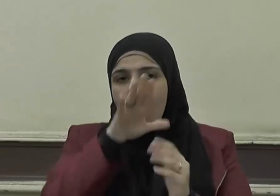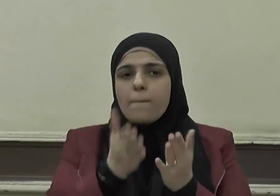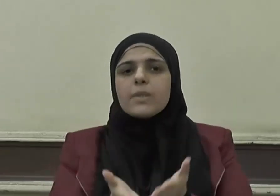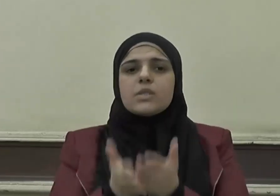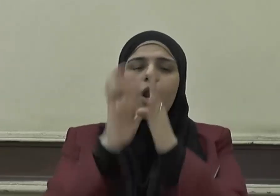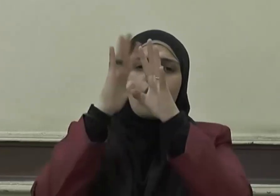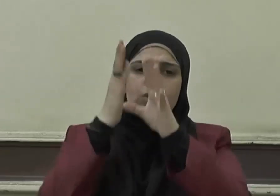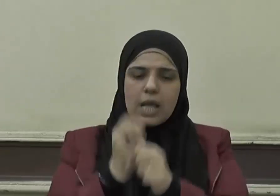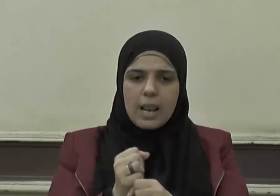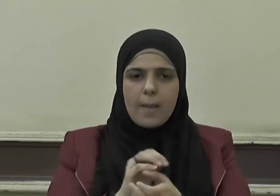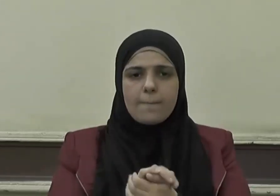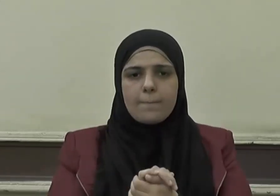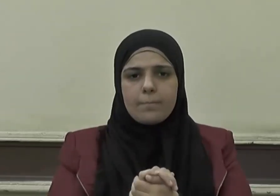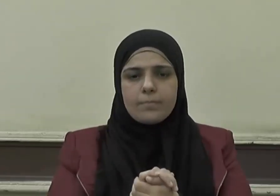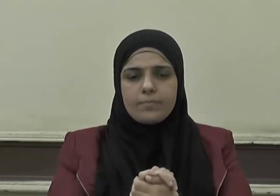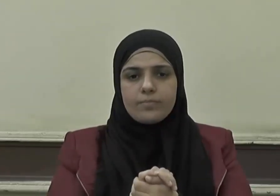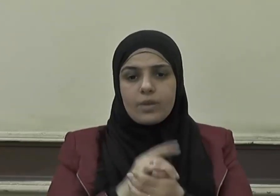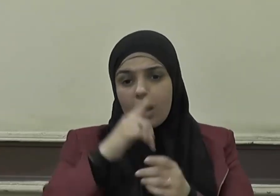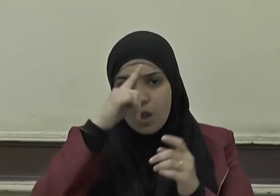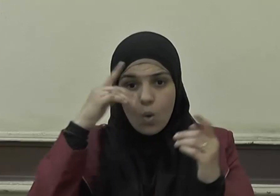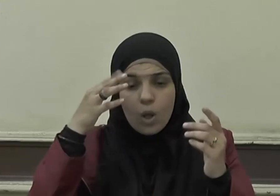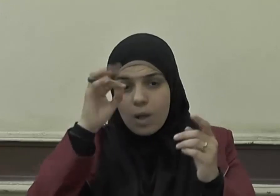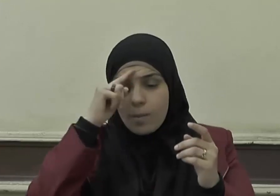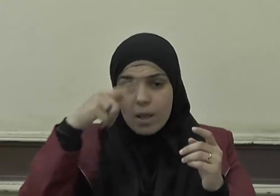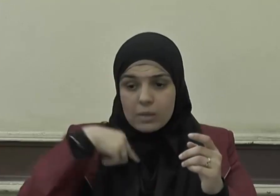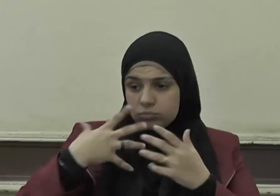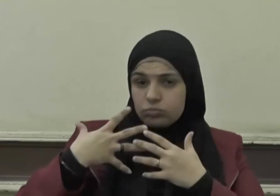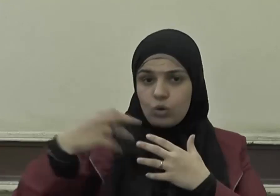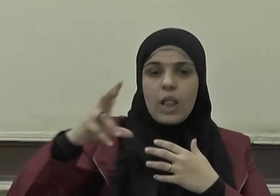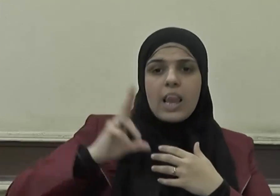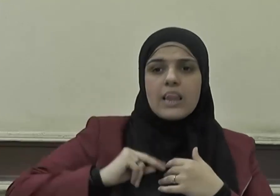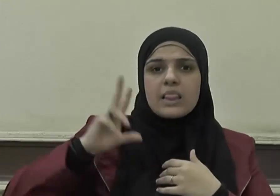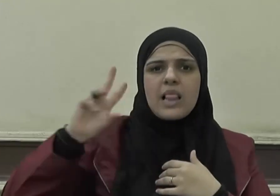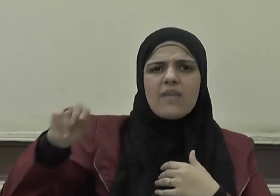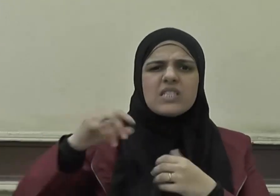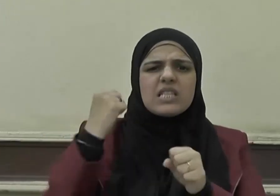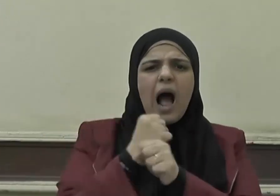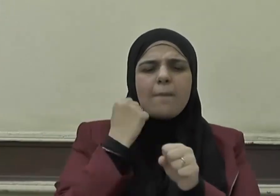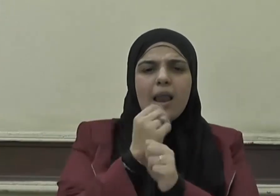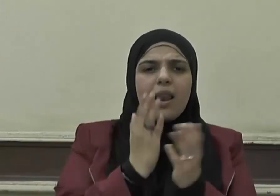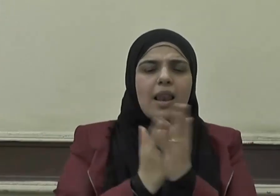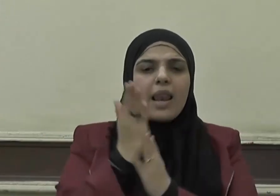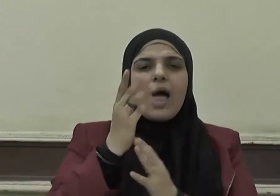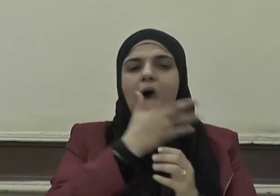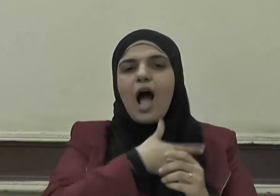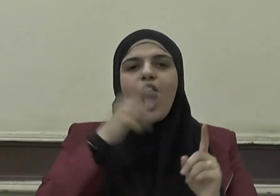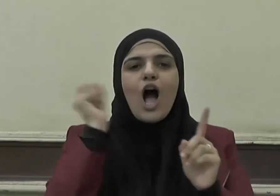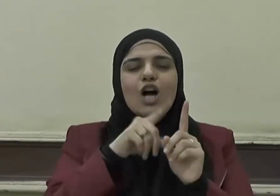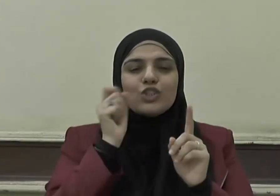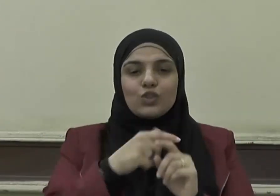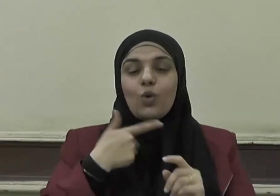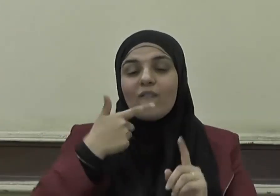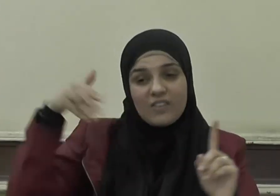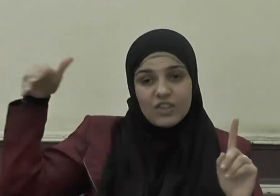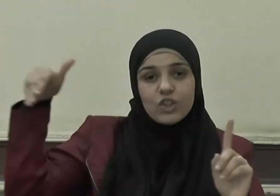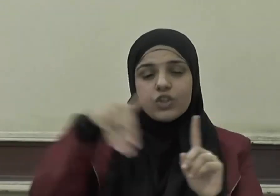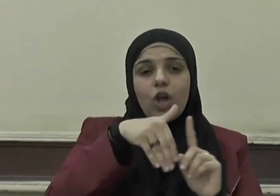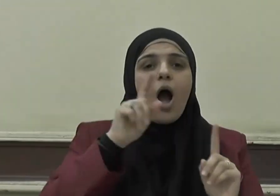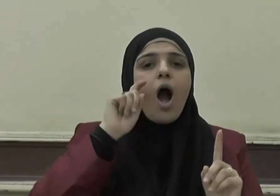عليه وسلم خذوا عني مناسككم وحين جاء رجل إلى